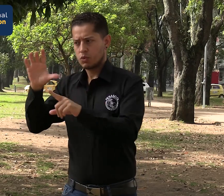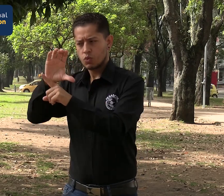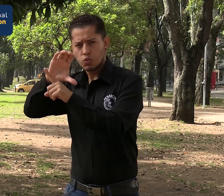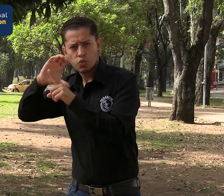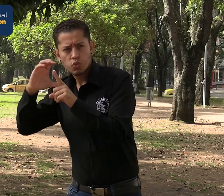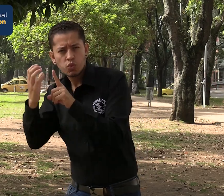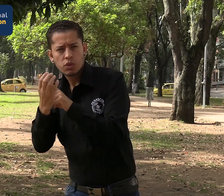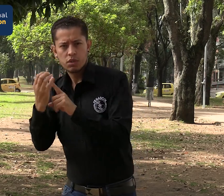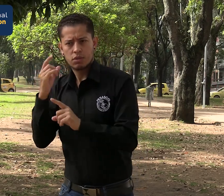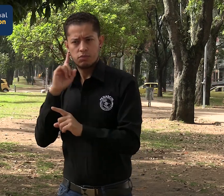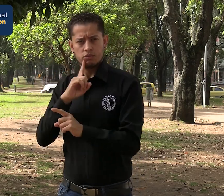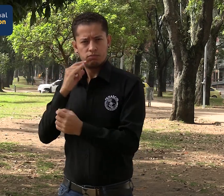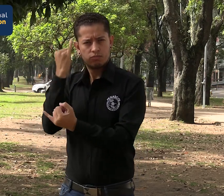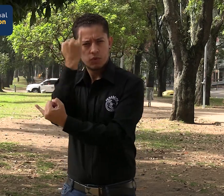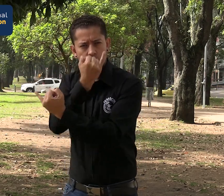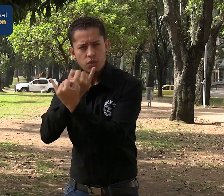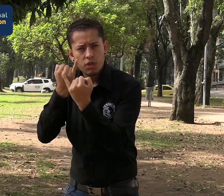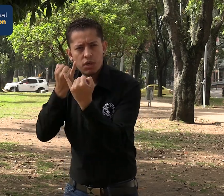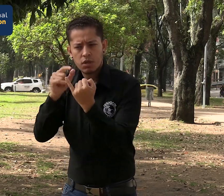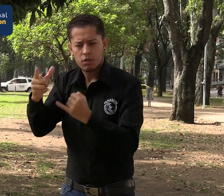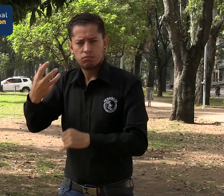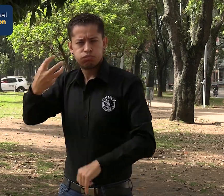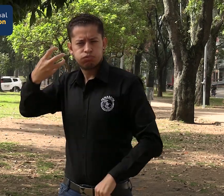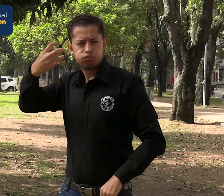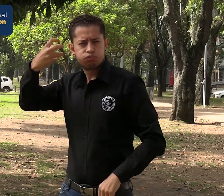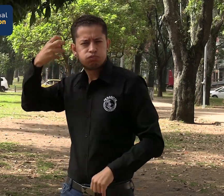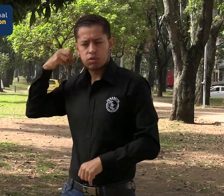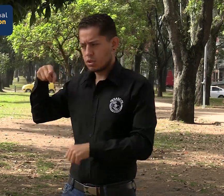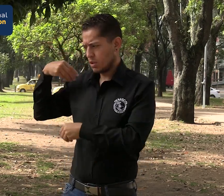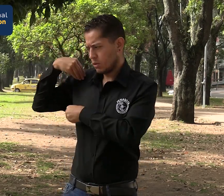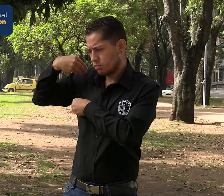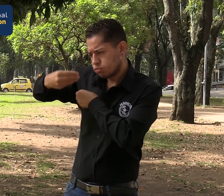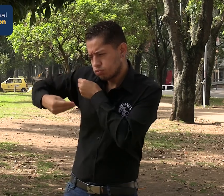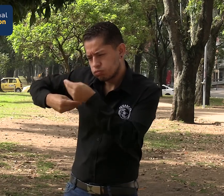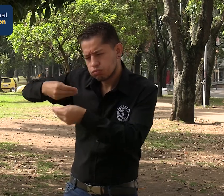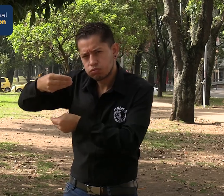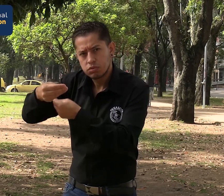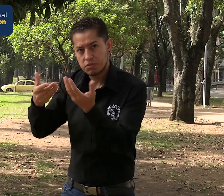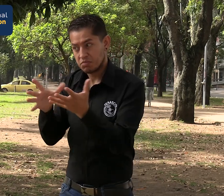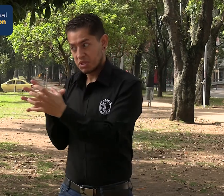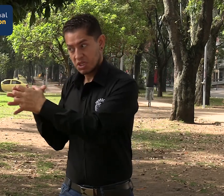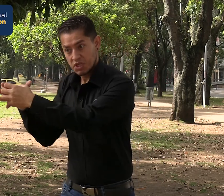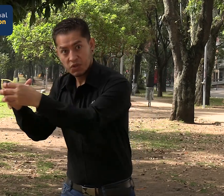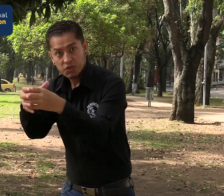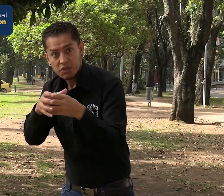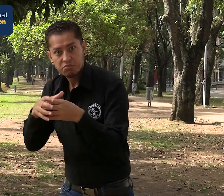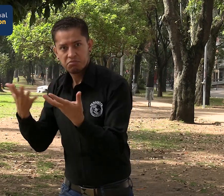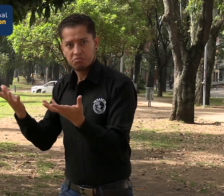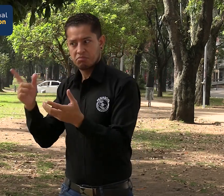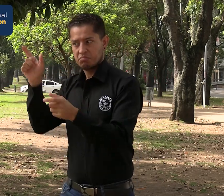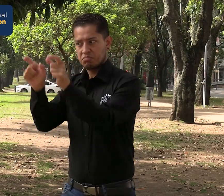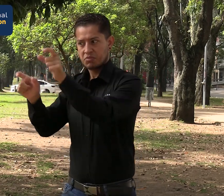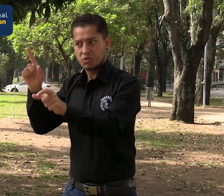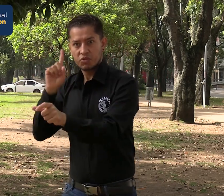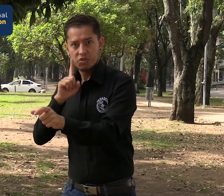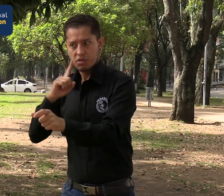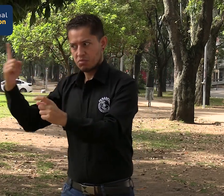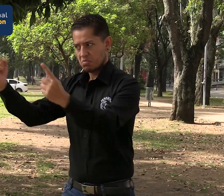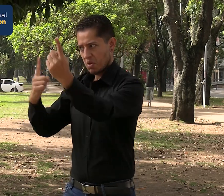lingüística, cultura e identidad sorda, historia, patrimonio, asociaciones y